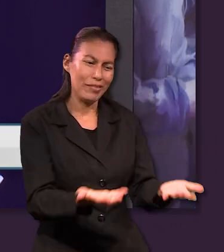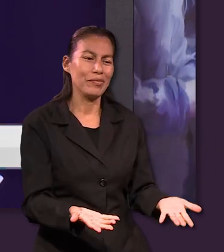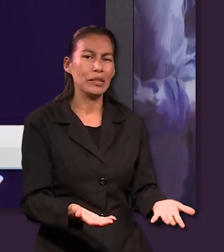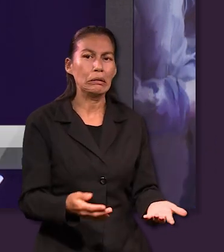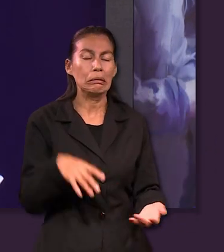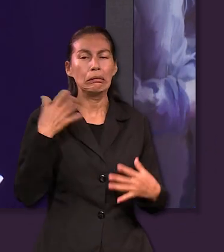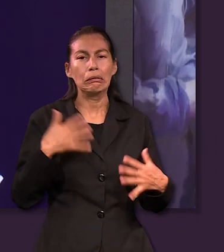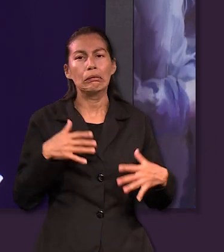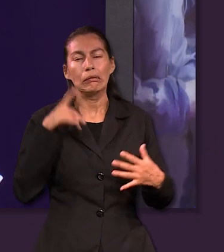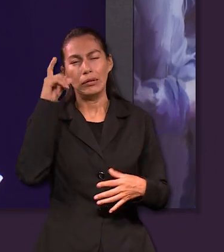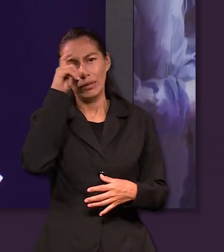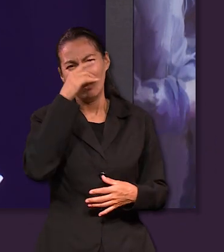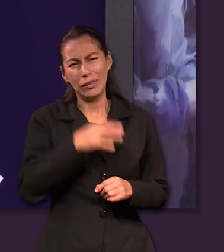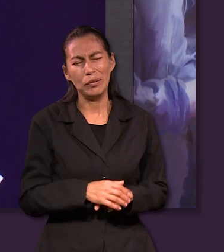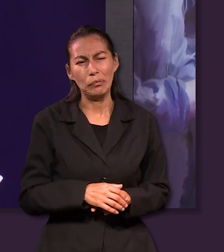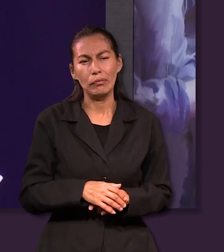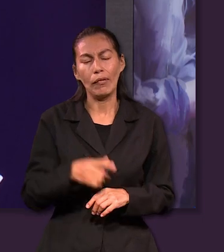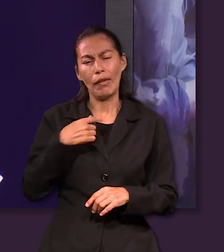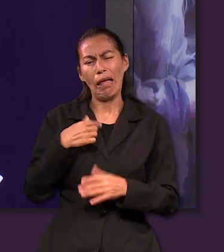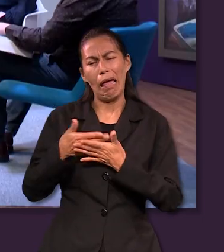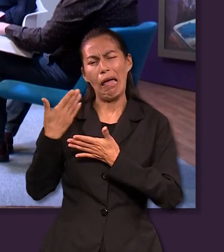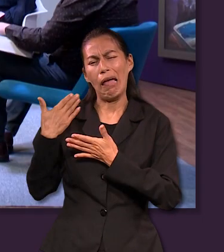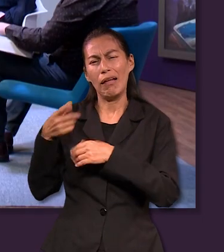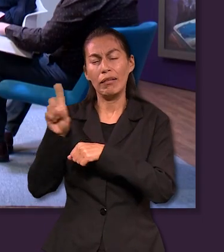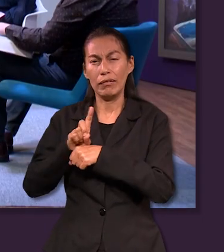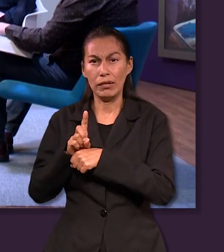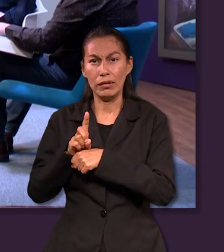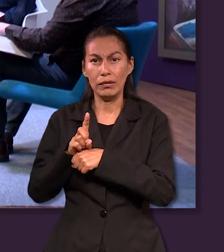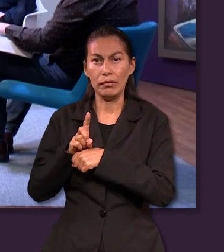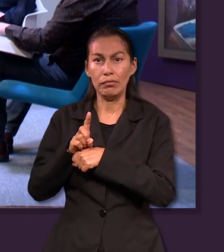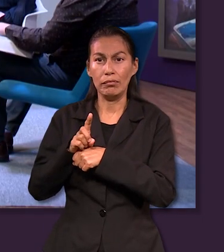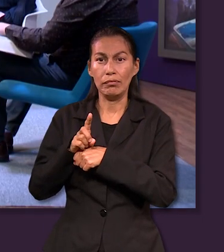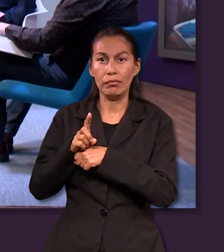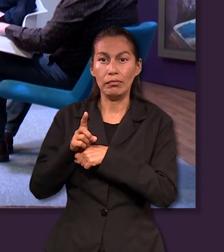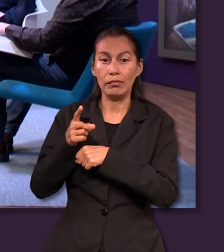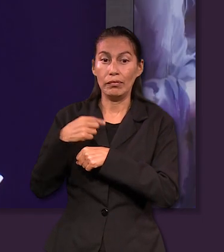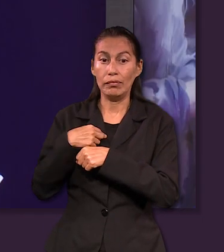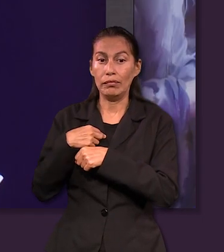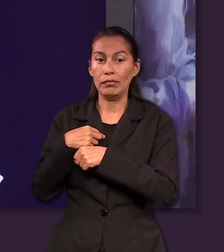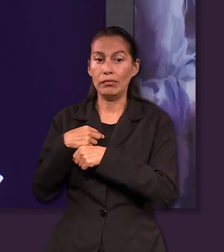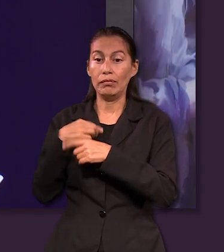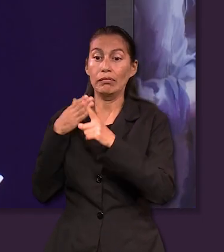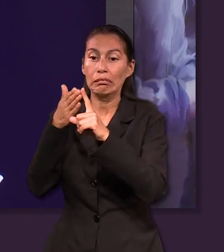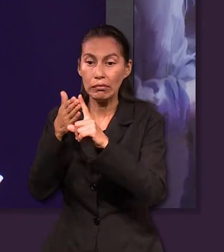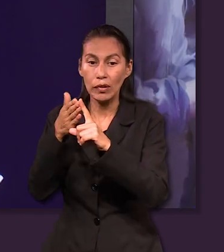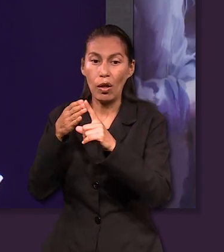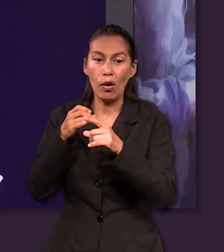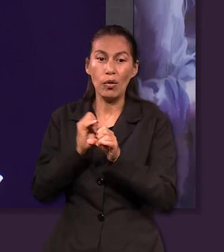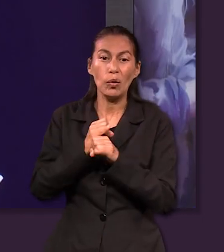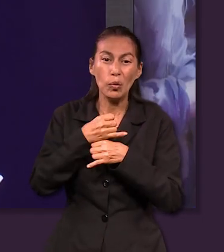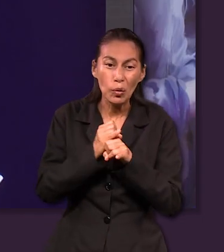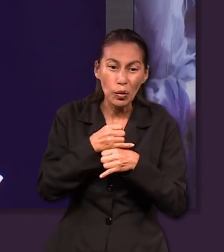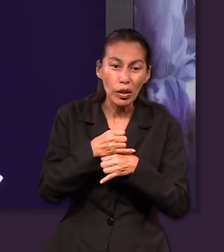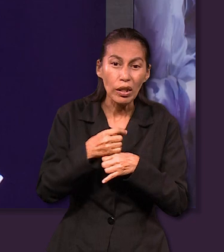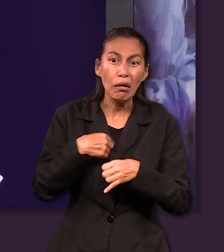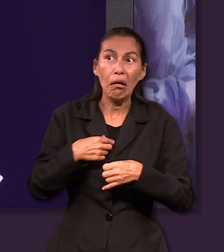Qué difícil, ¿no? Yo hace unos días estuve en una en un reto de unos jugos y yo ya me estaba